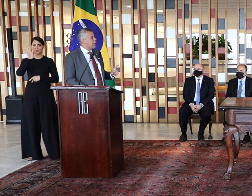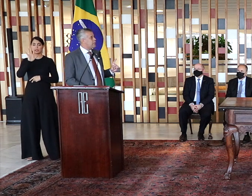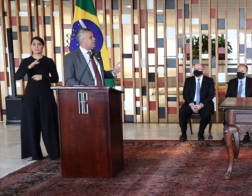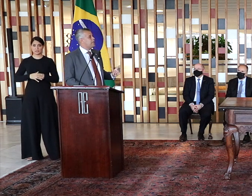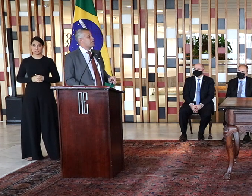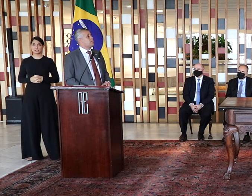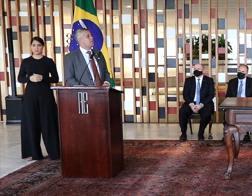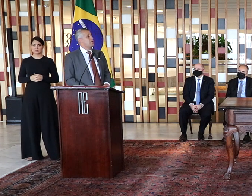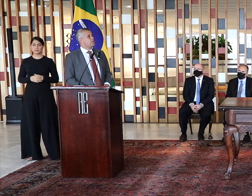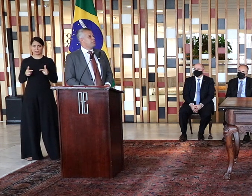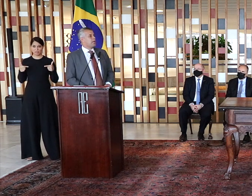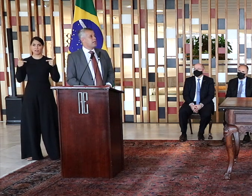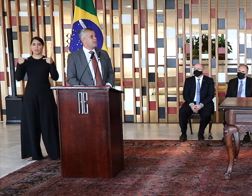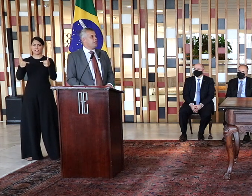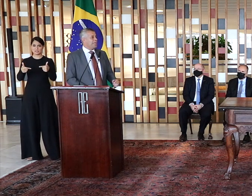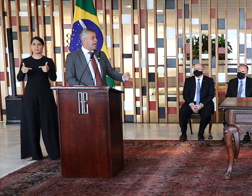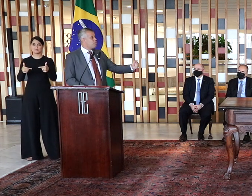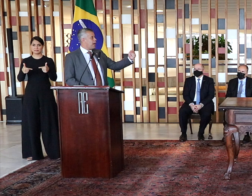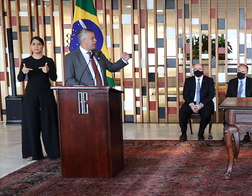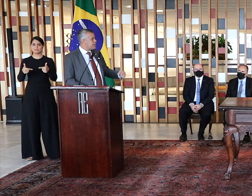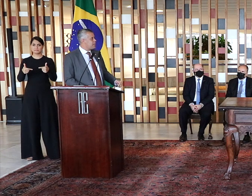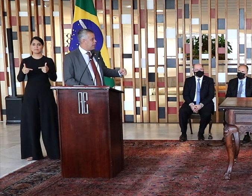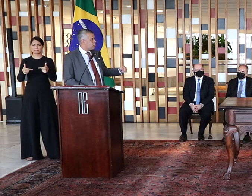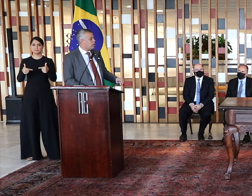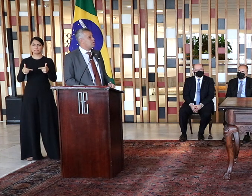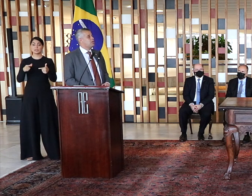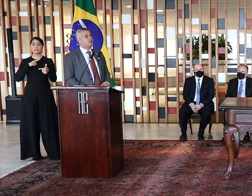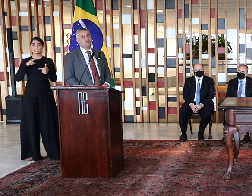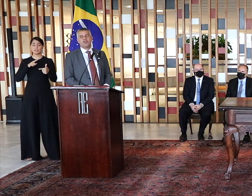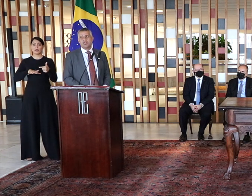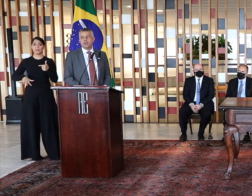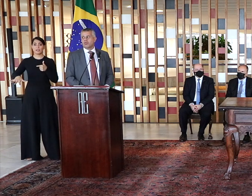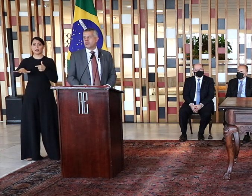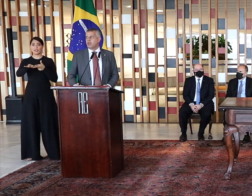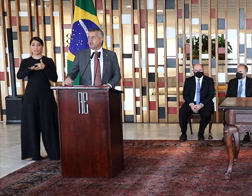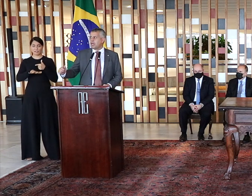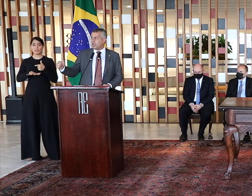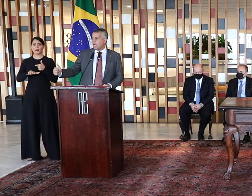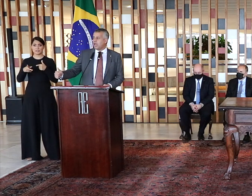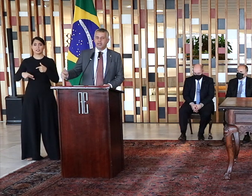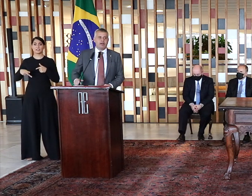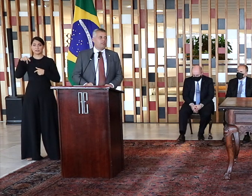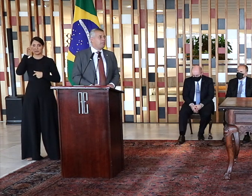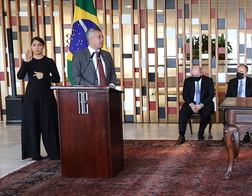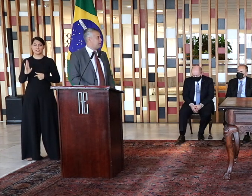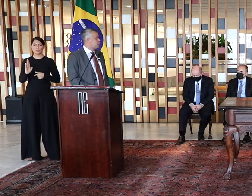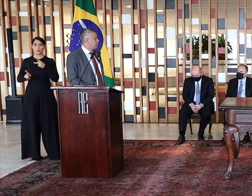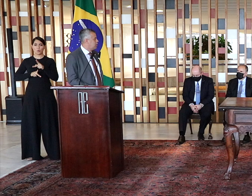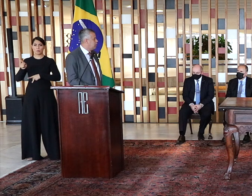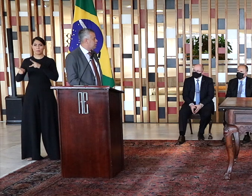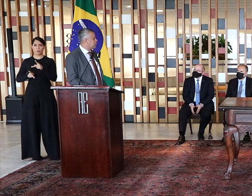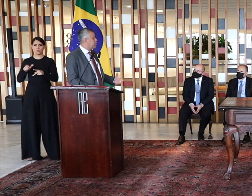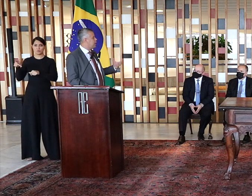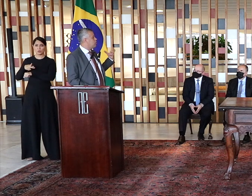ou até tataranetos de imigrantes que vieram para esse território fugidos da guerra, da fome e da